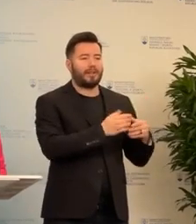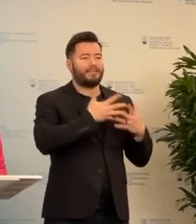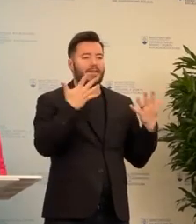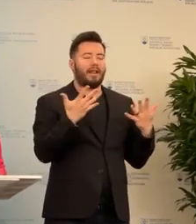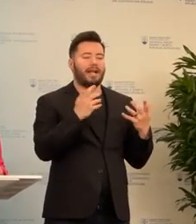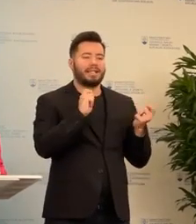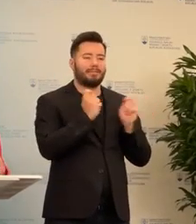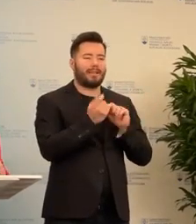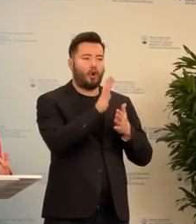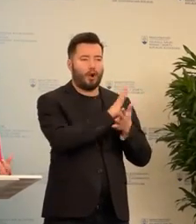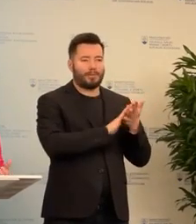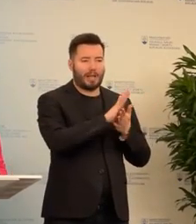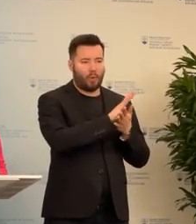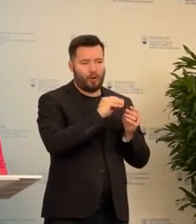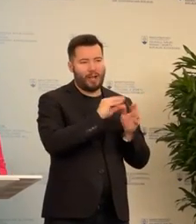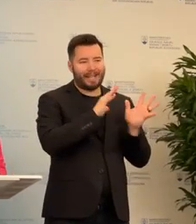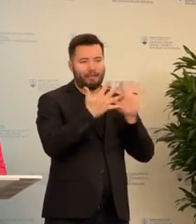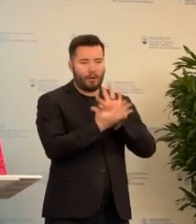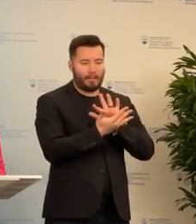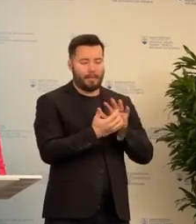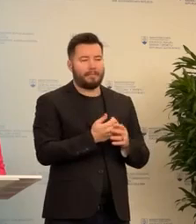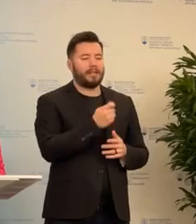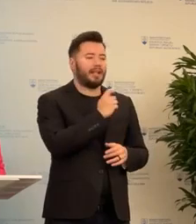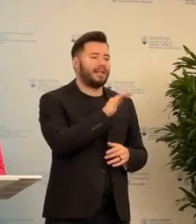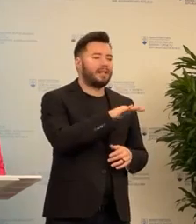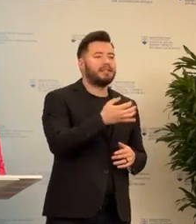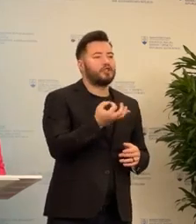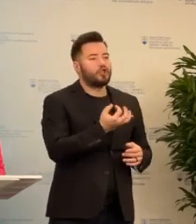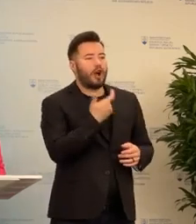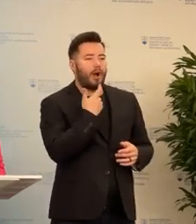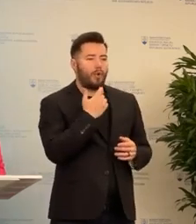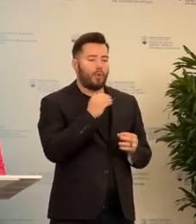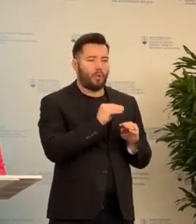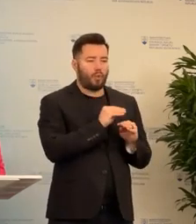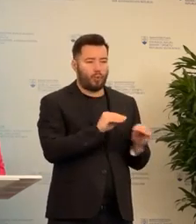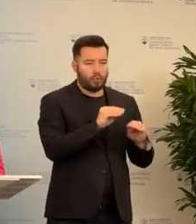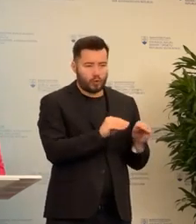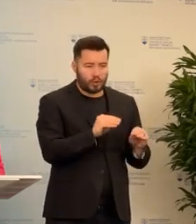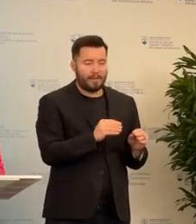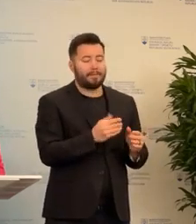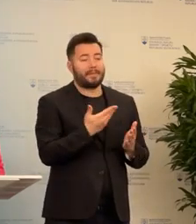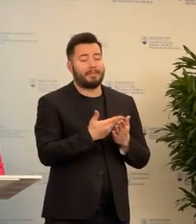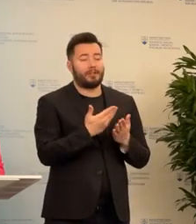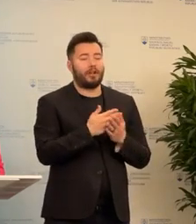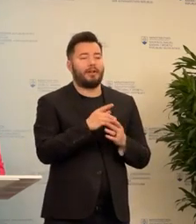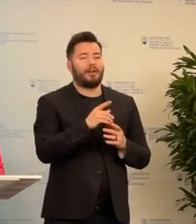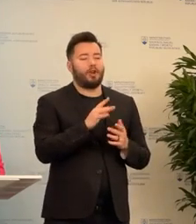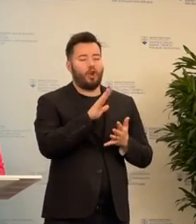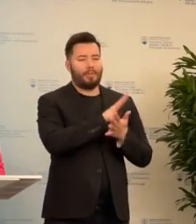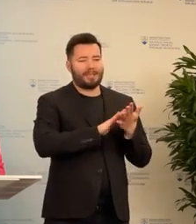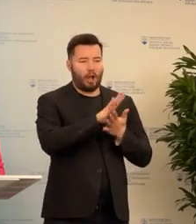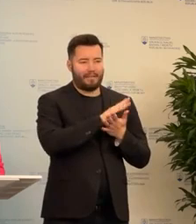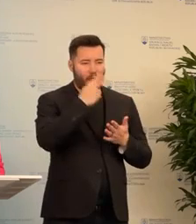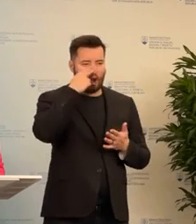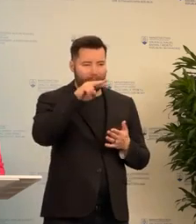obsahu zmien a teda aj to, čo sa naše deti učia, ako sa učia, tak v rámci jednotlivých kurikulárnych komisí, zameraných na